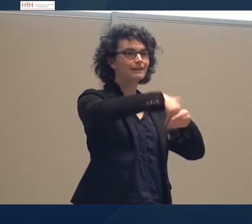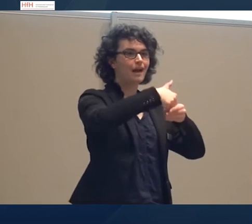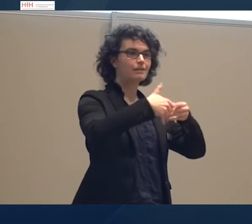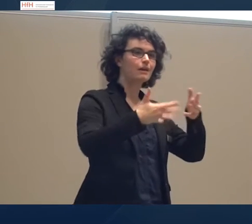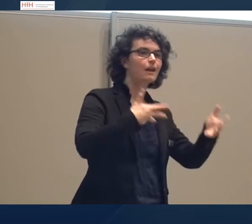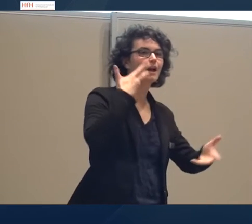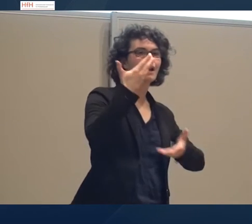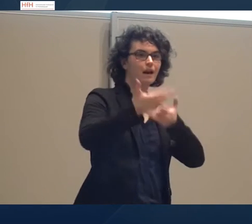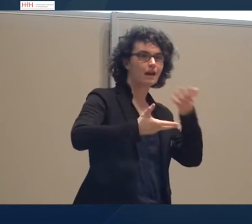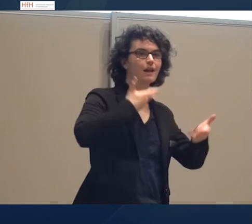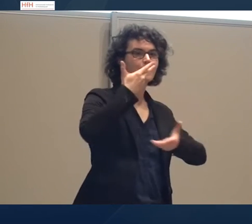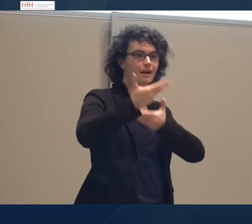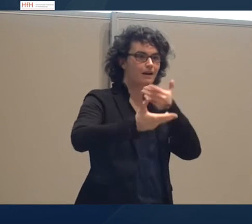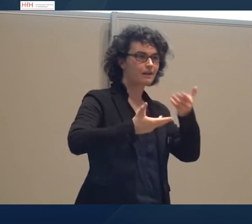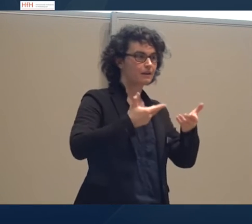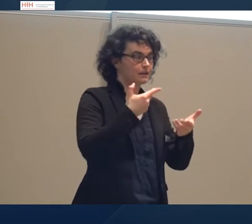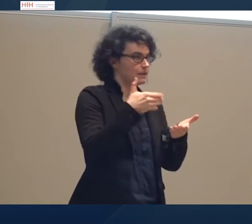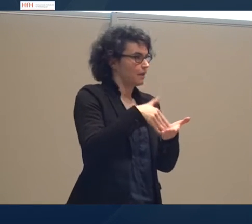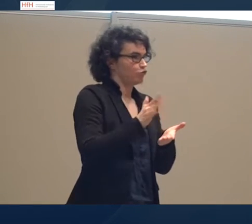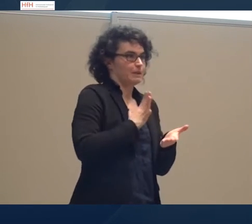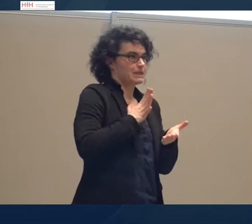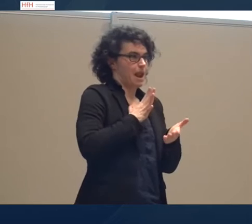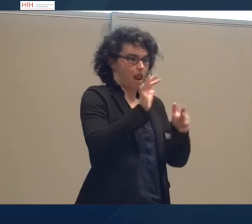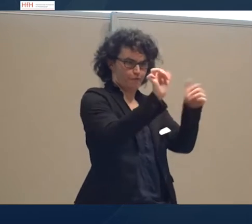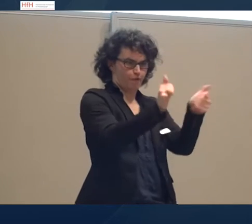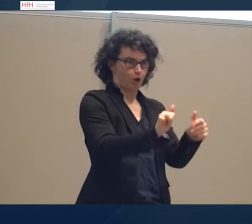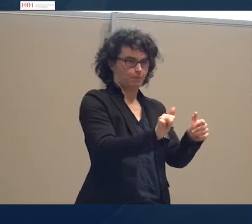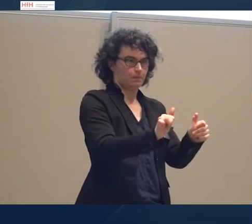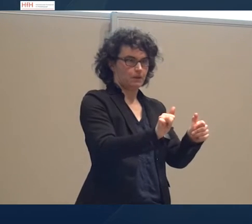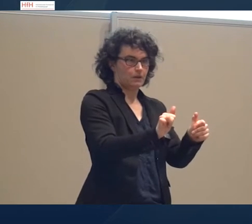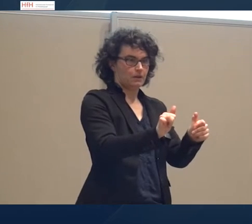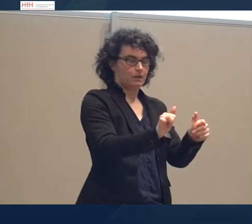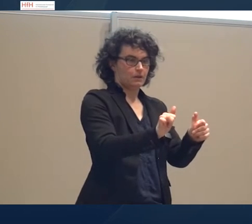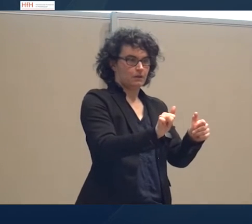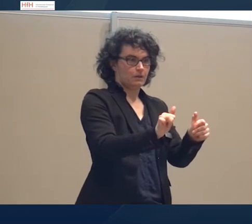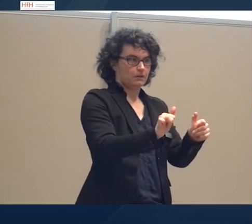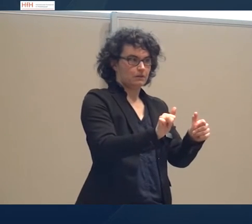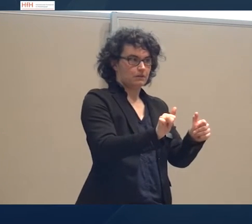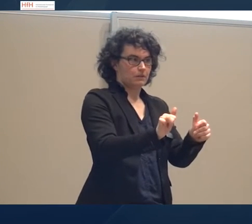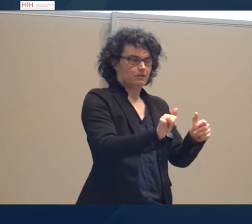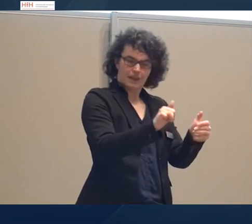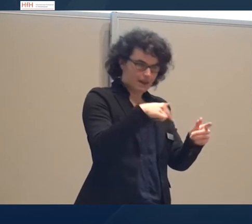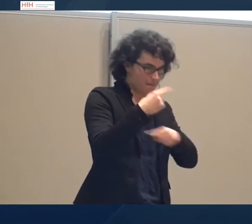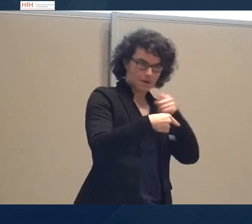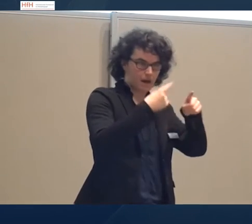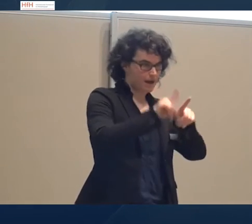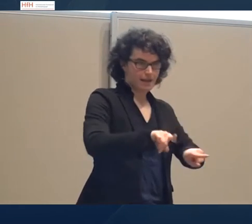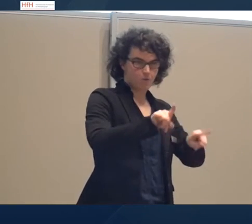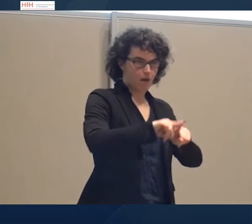Die haben ein bestimmtes Format, ohne dass sie sie schreiben, haben sie ein bestimmtes Format. Sie fangen gewöhnlich an mit